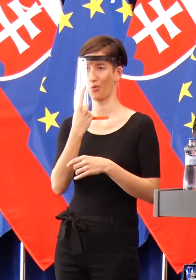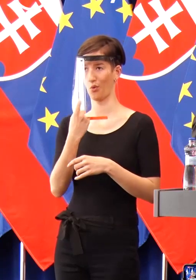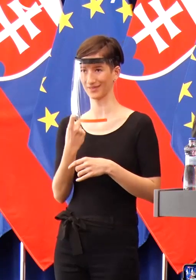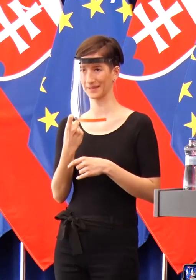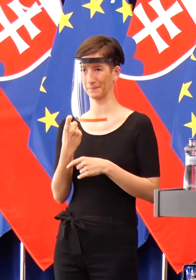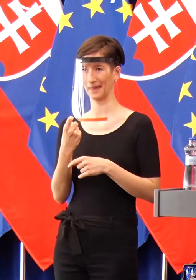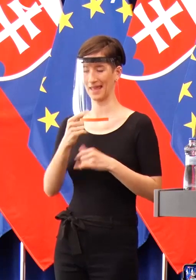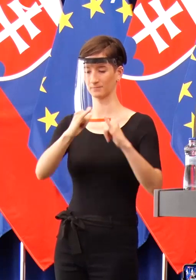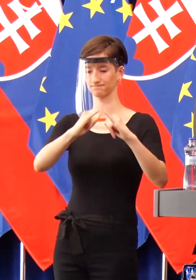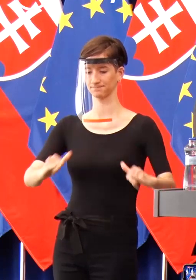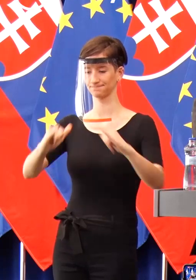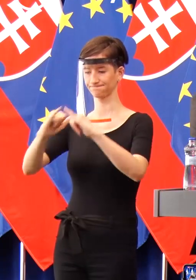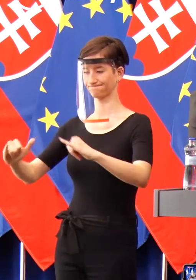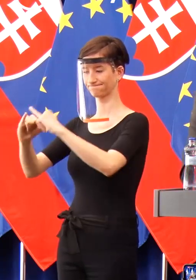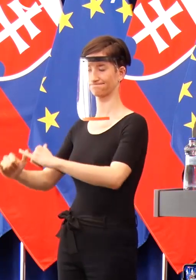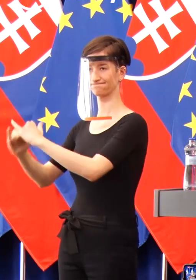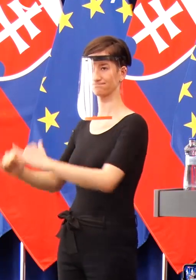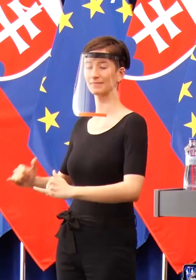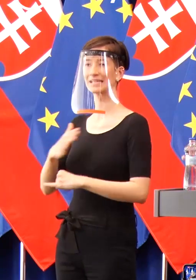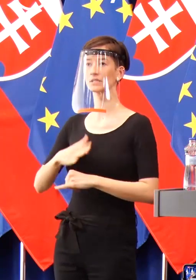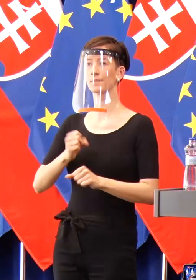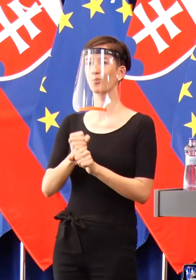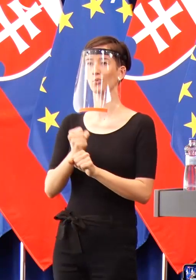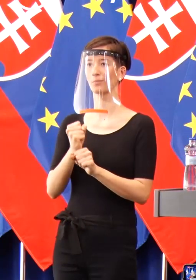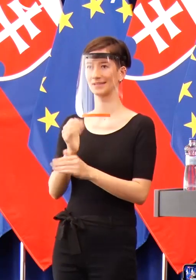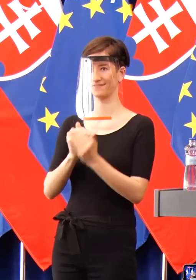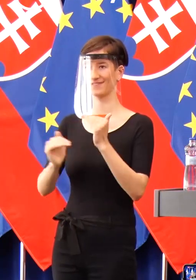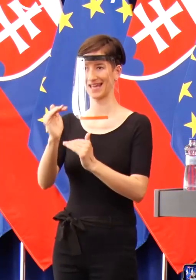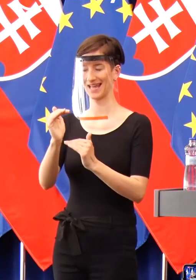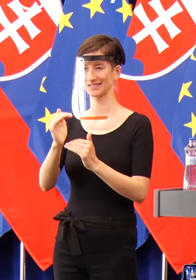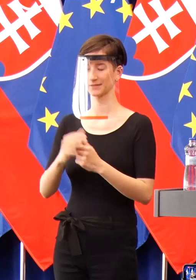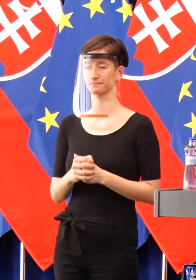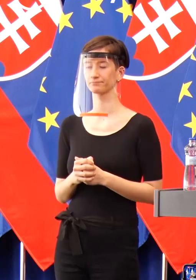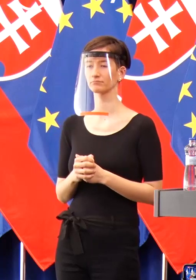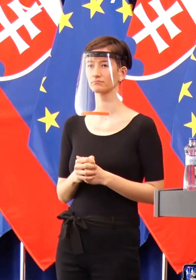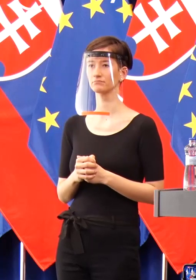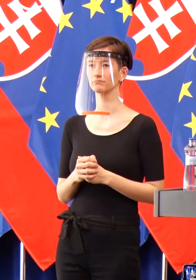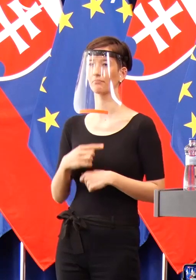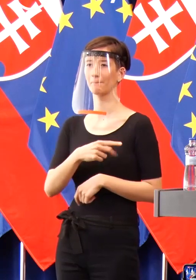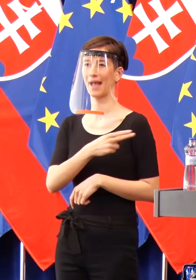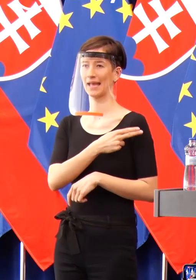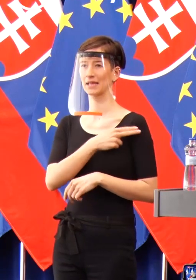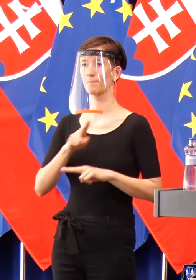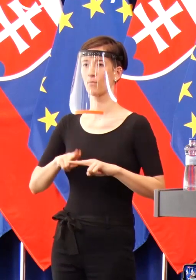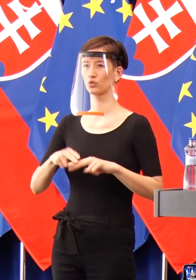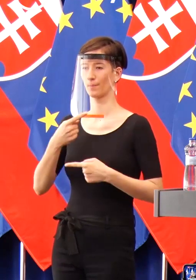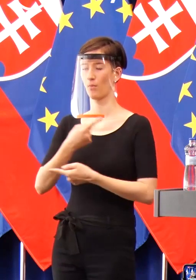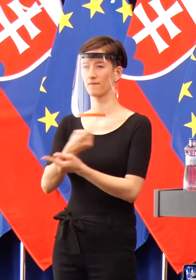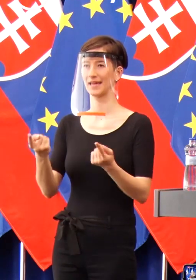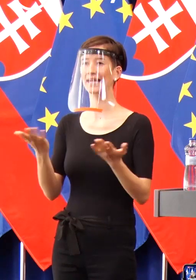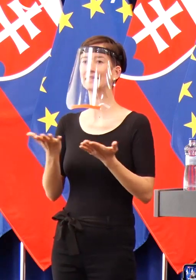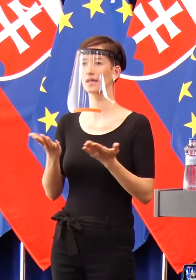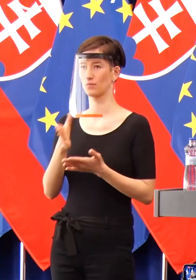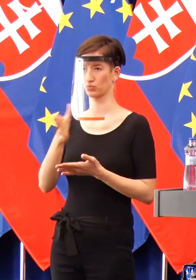Pán generál možno potom povie svoje, že koľko vlastne dnes tých mobilných odberových jednotiek z radov armády